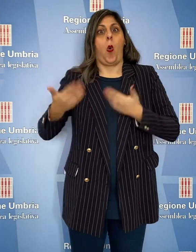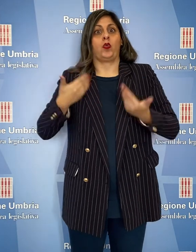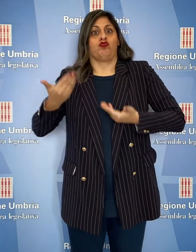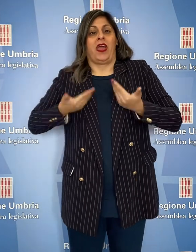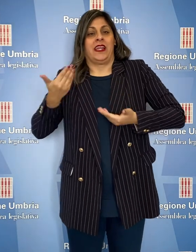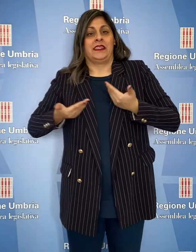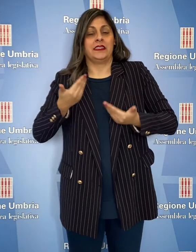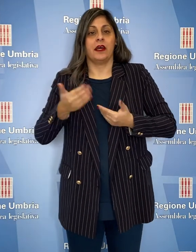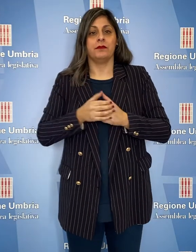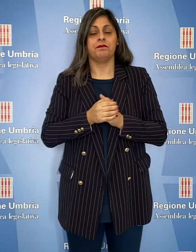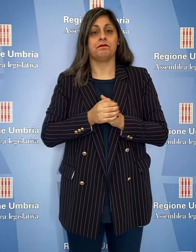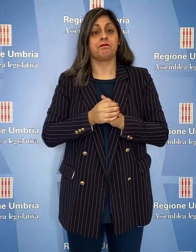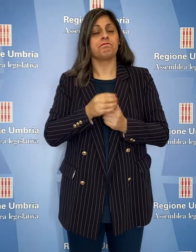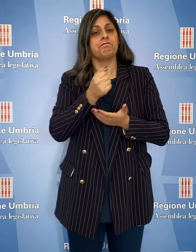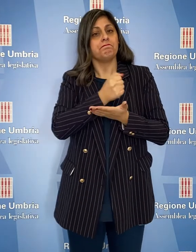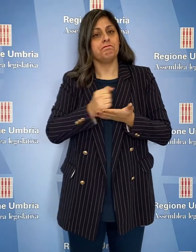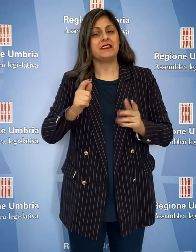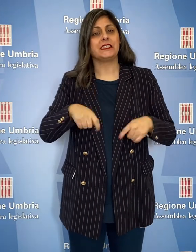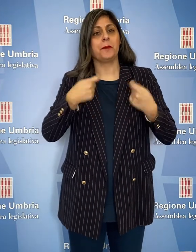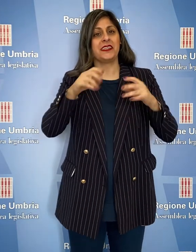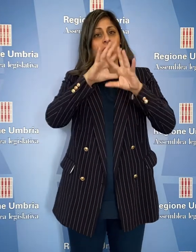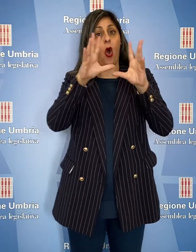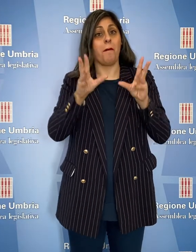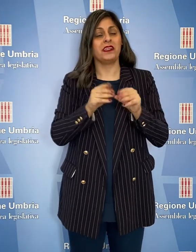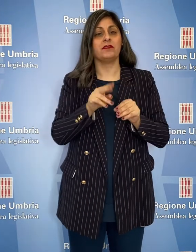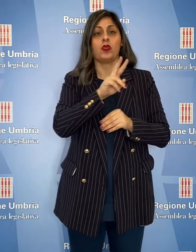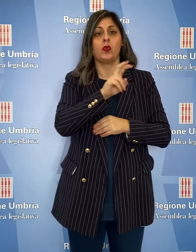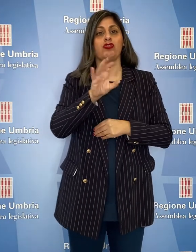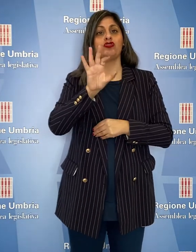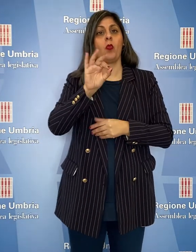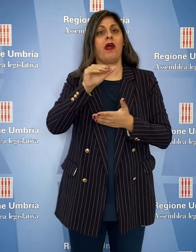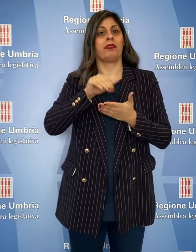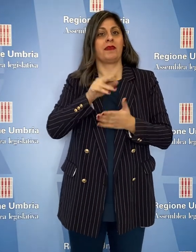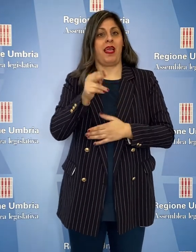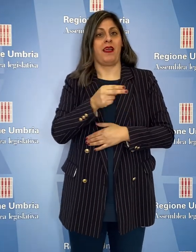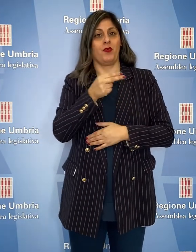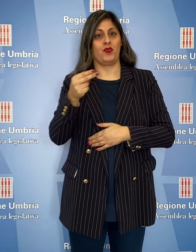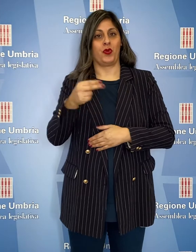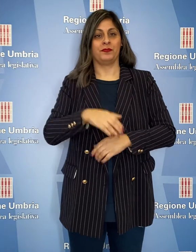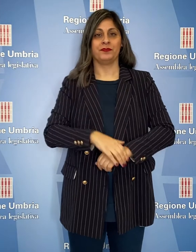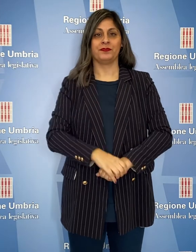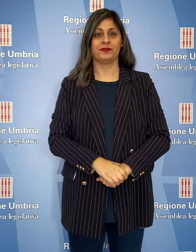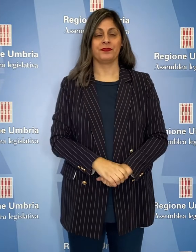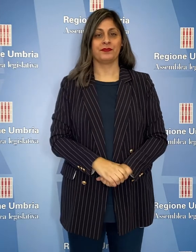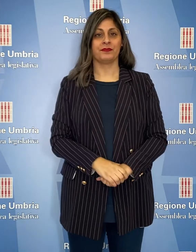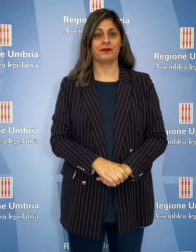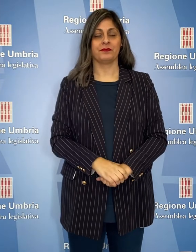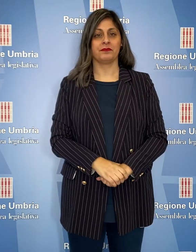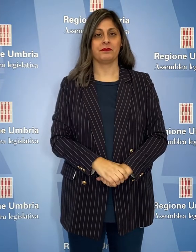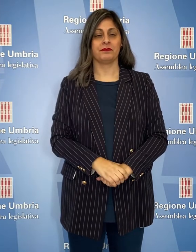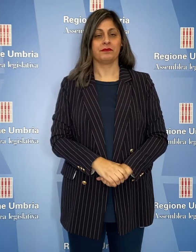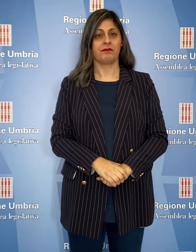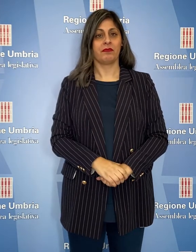emergenza urgenza. È stata autorizzata una spesa complessiva di 250.000 euro.